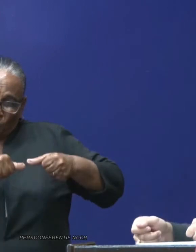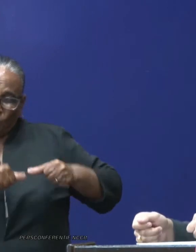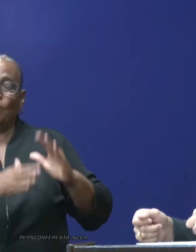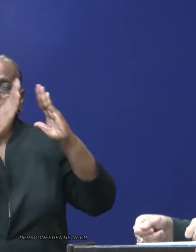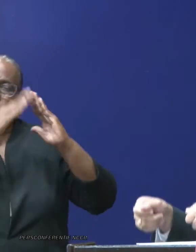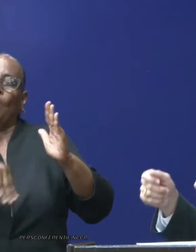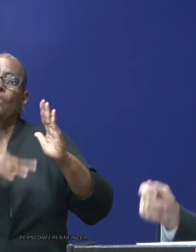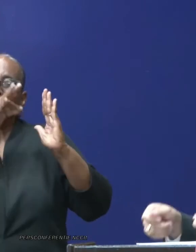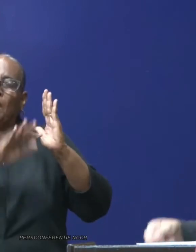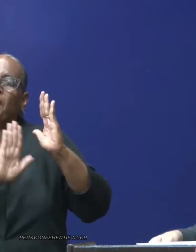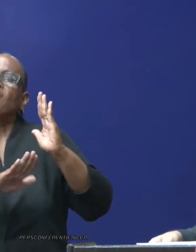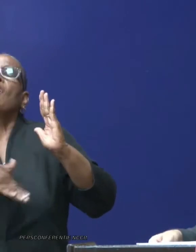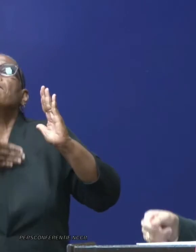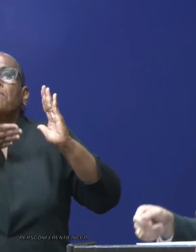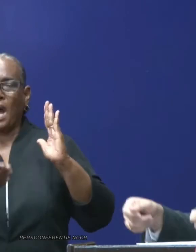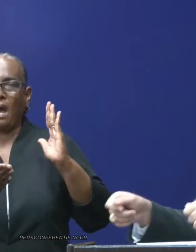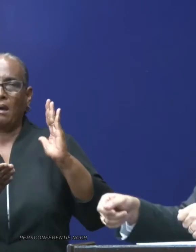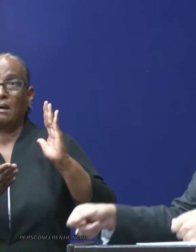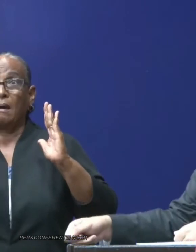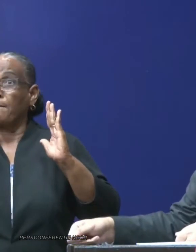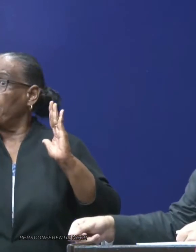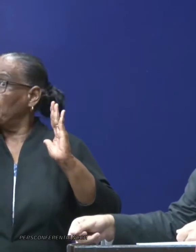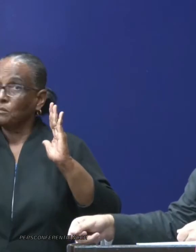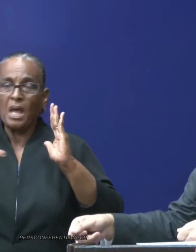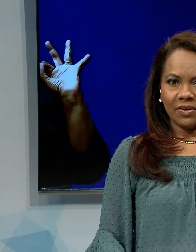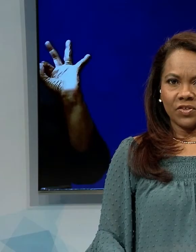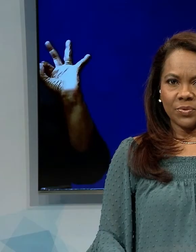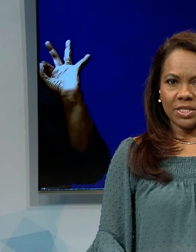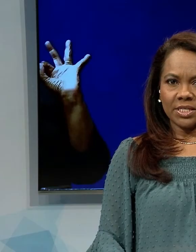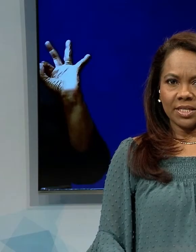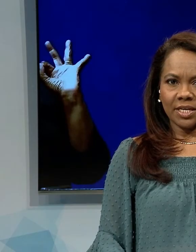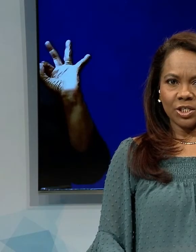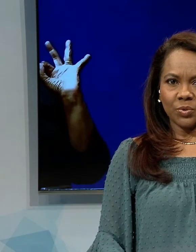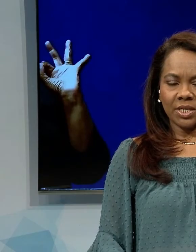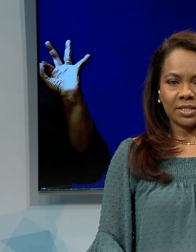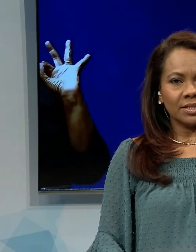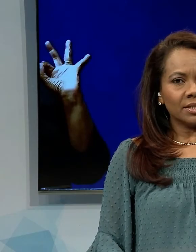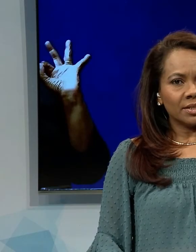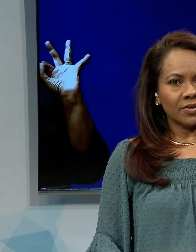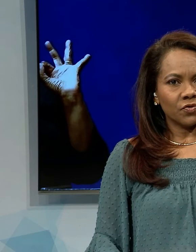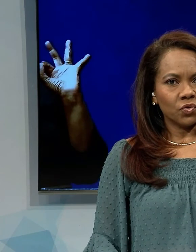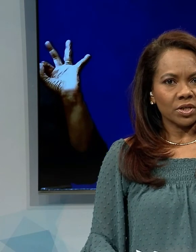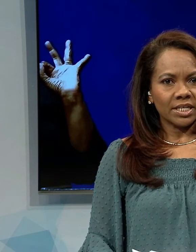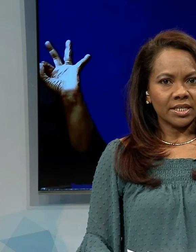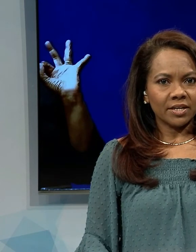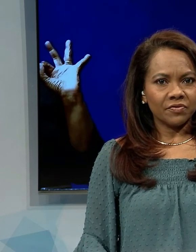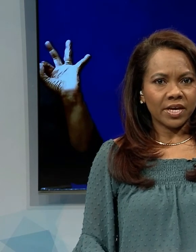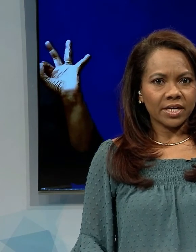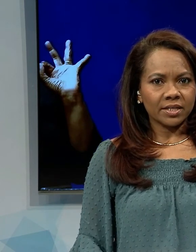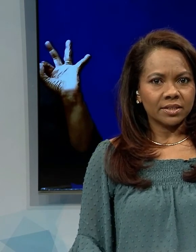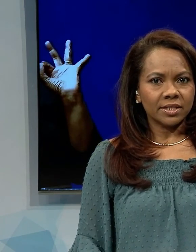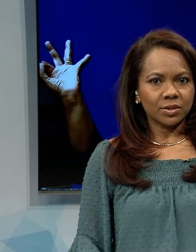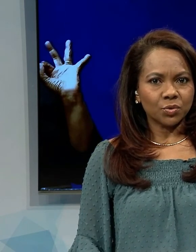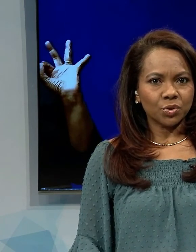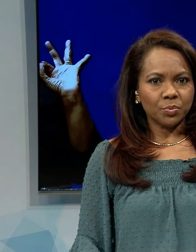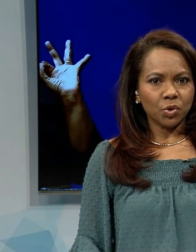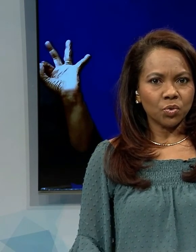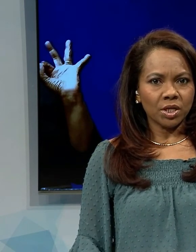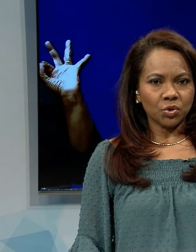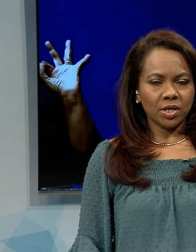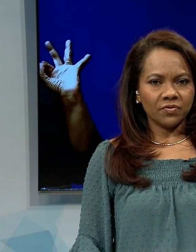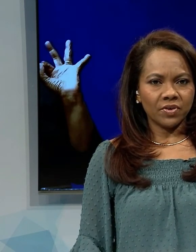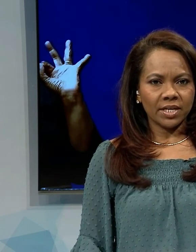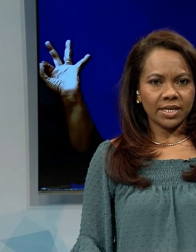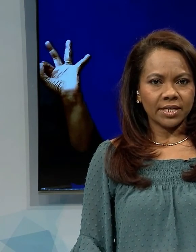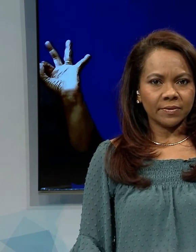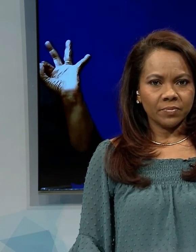zeker weten dat er geen inkees van besmetting verder kan. Vice-president Ashwin Adin en daarvoor Daniela Feyre, directeur Bureau